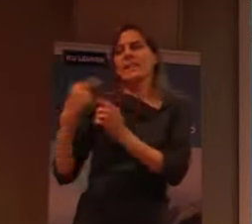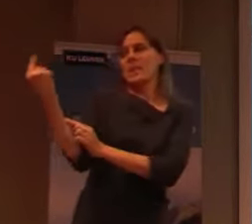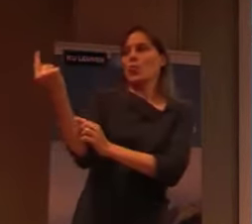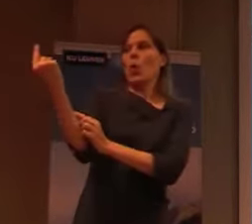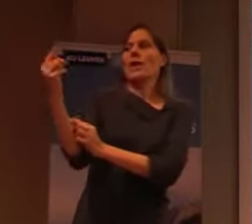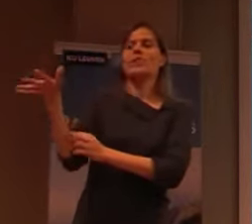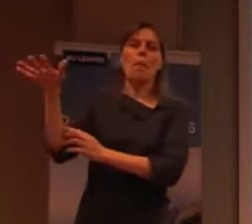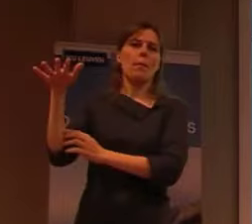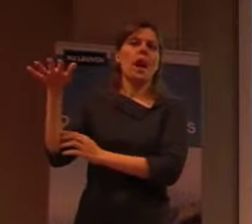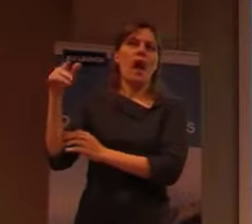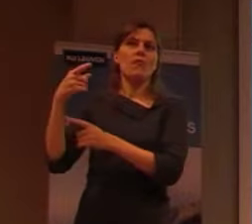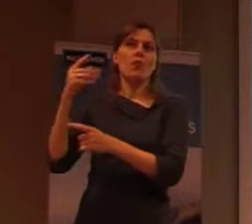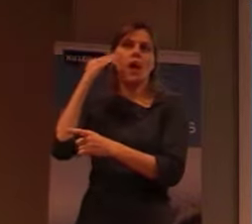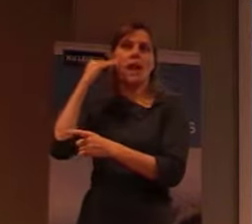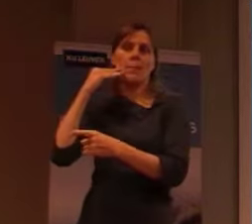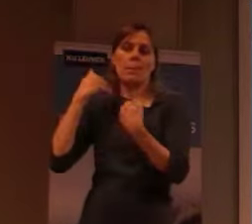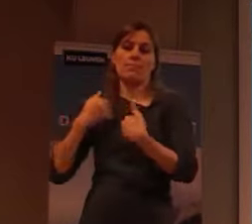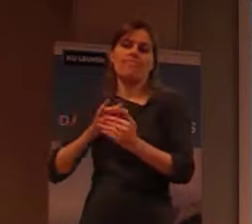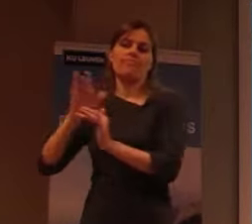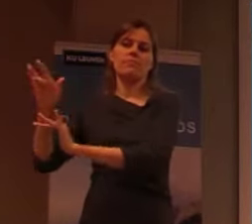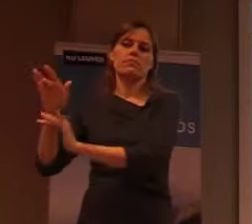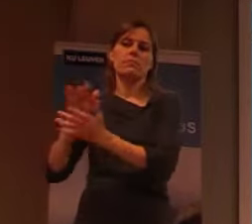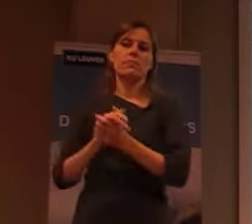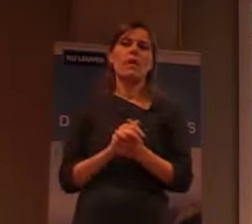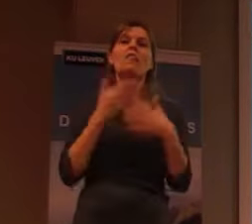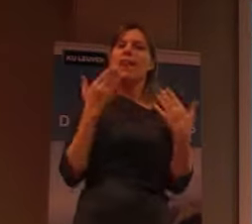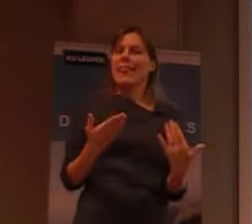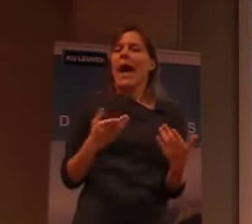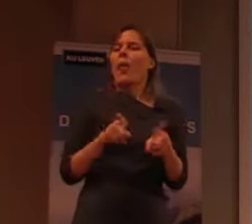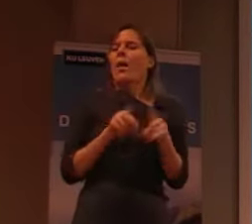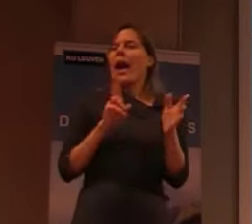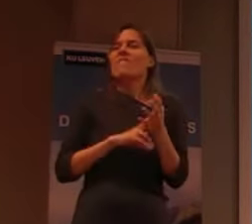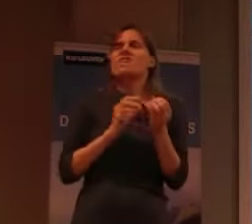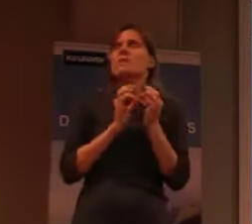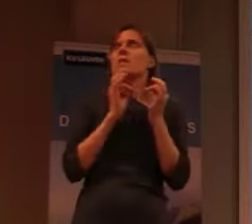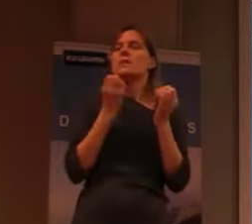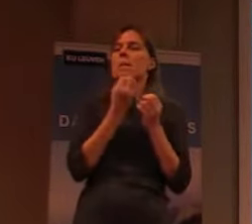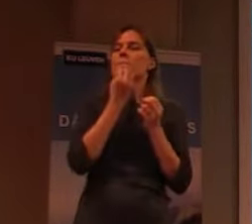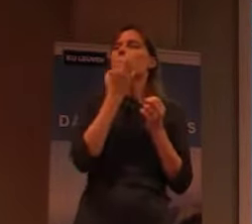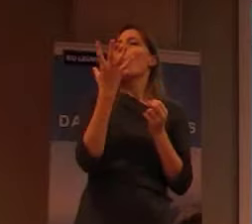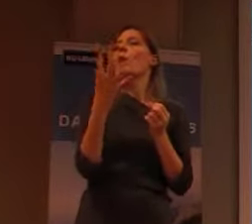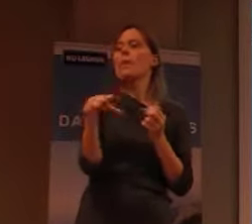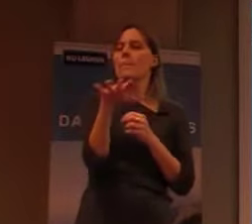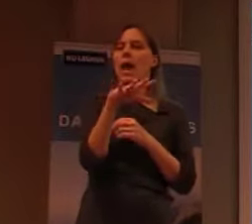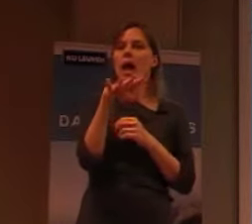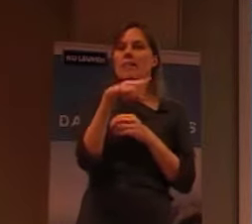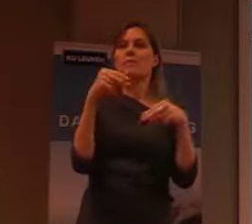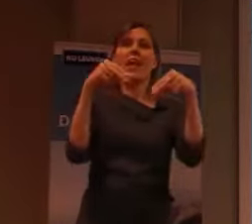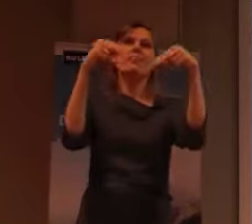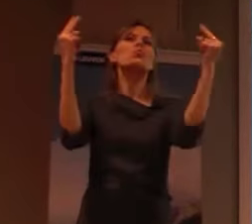meestal zijn dat ook heden te dagen fantastisch mooie plekken eigenlijk. Dus qua natuur zijn dat meestal hele